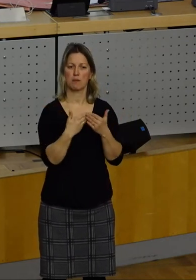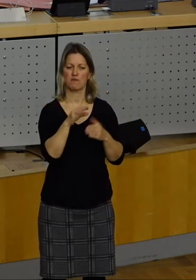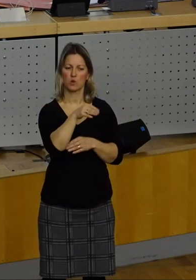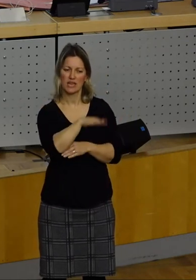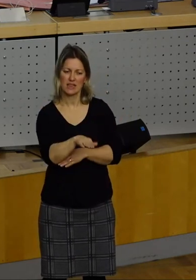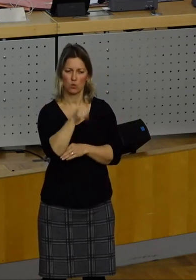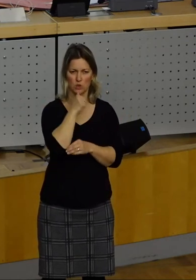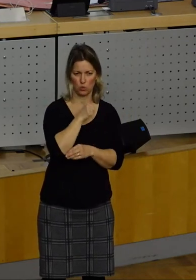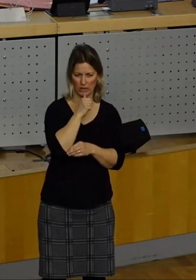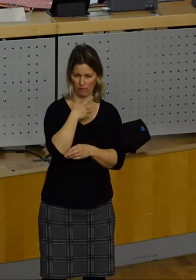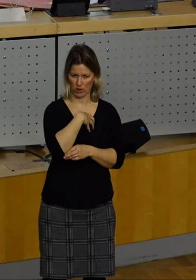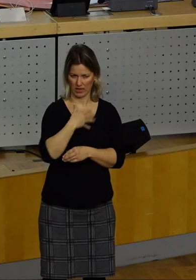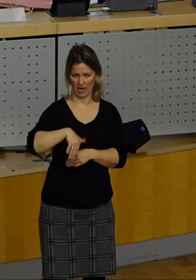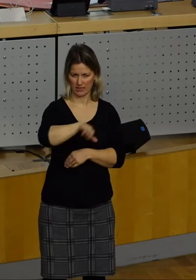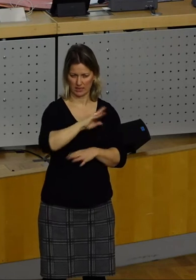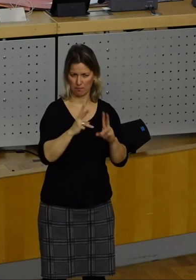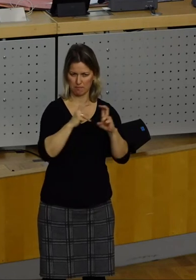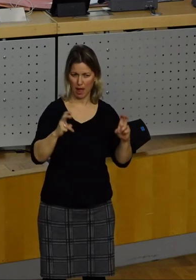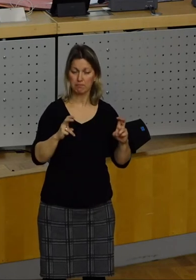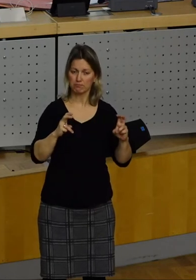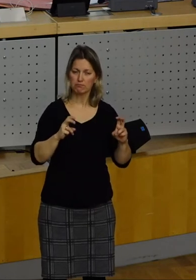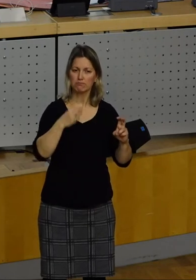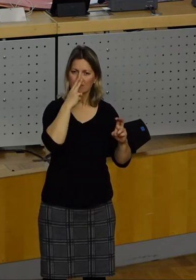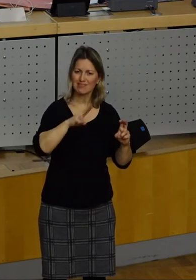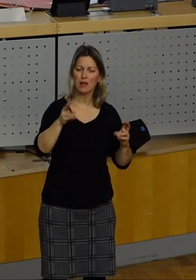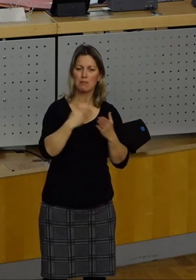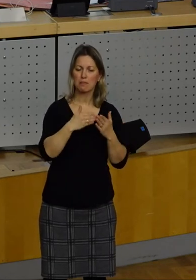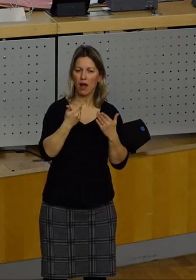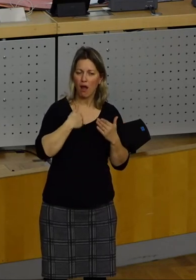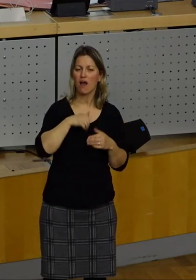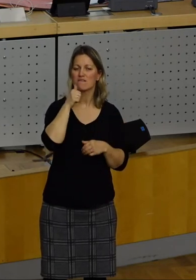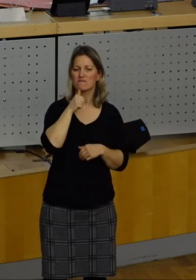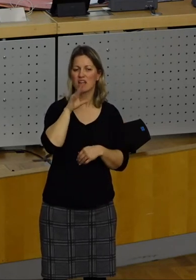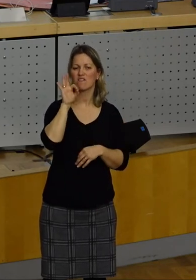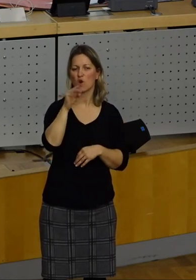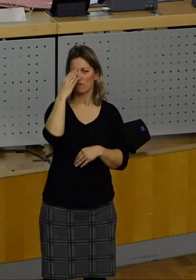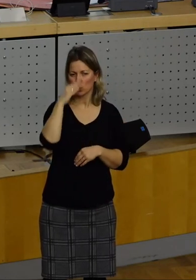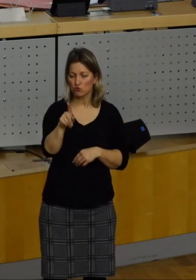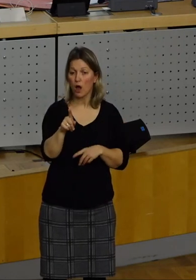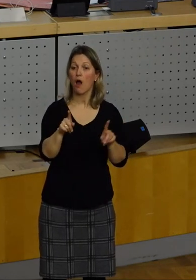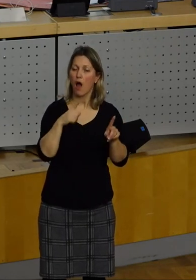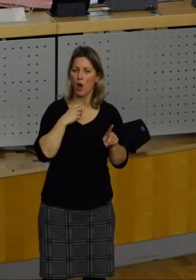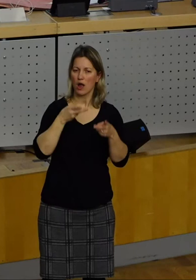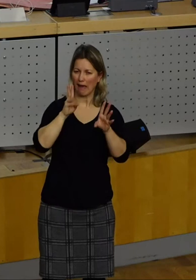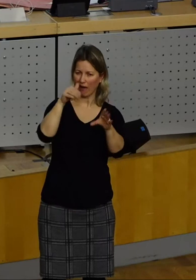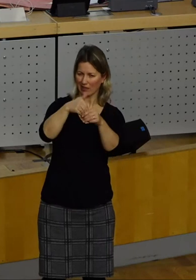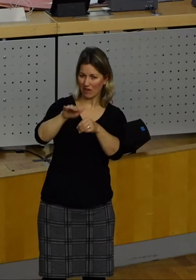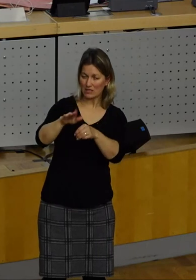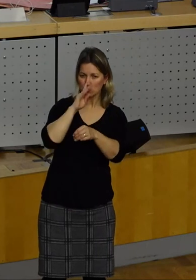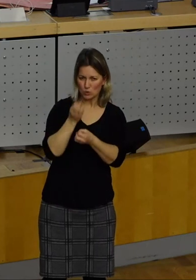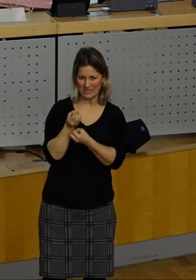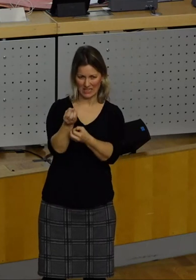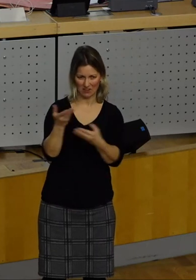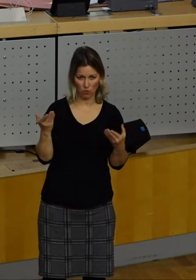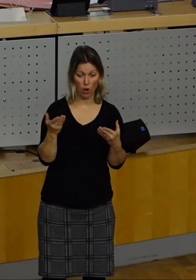Dresden müssen zum Beispiel mit Blick auf so engagierte Bündnisse wie Fridays for Future über ihre Rechte informiert werden. Für diese Zielgruppe kann es zum Beispiel auch